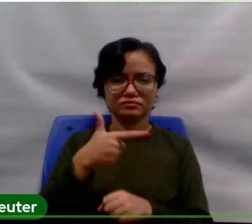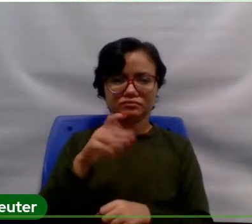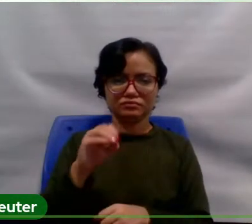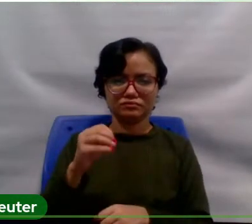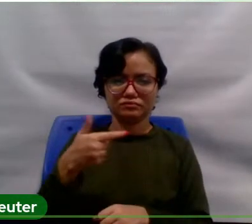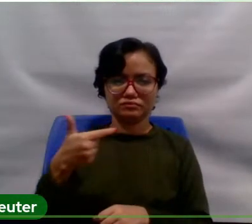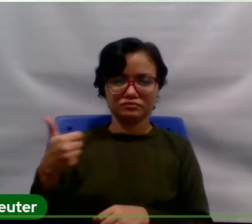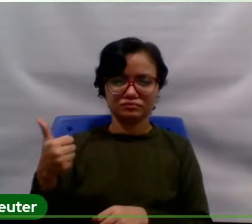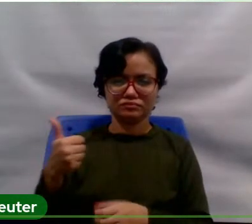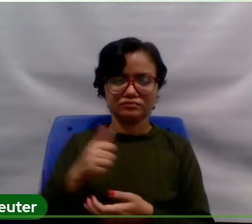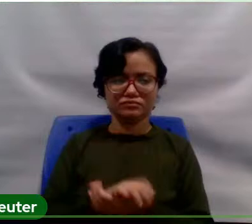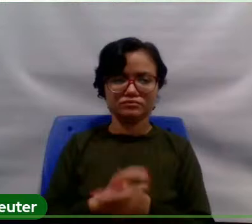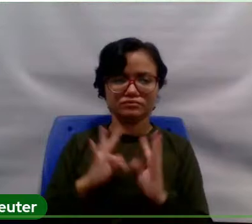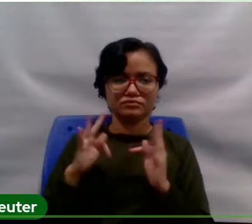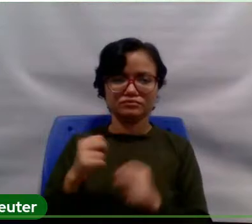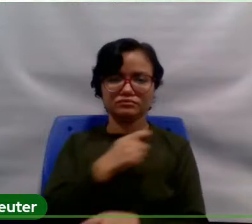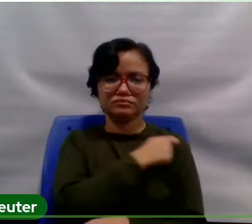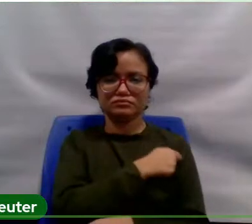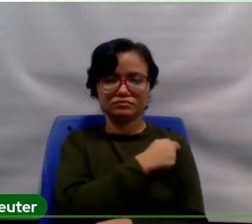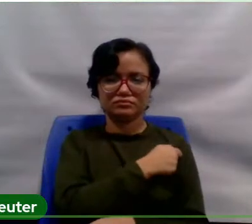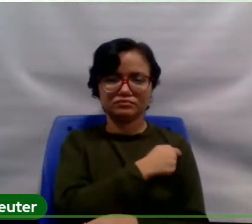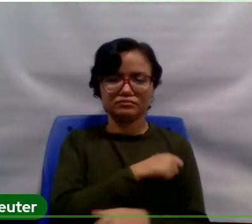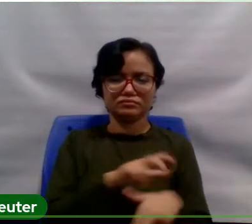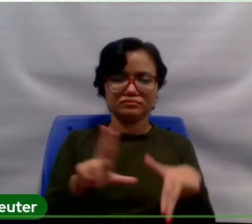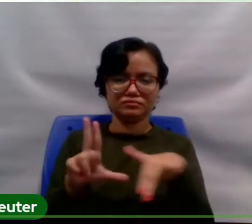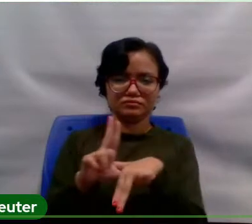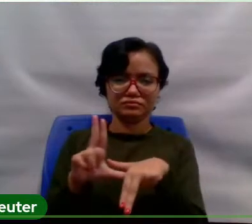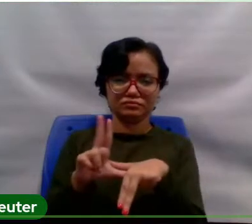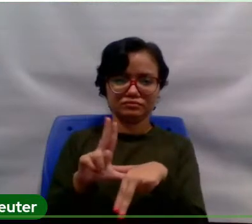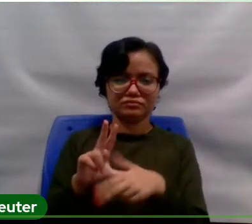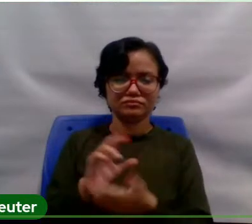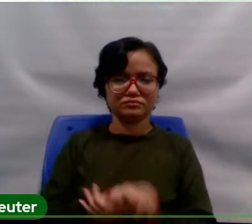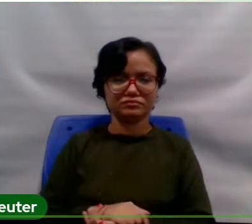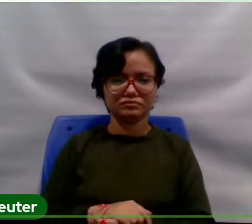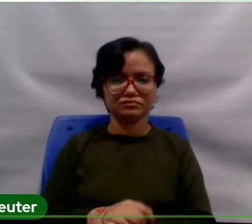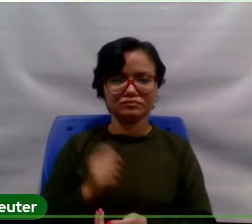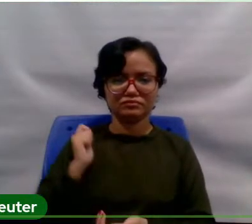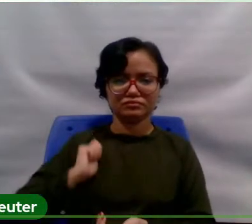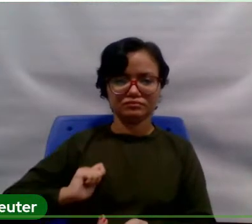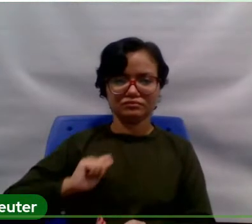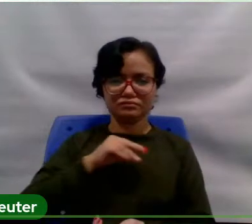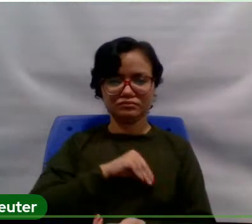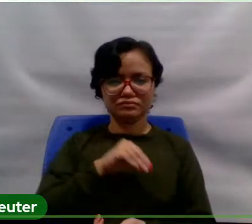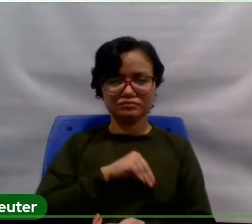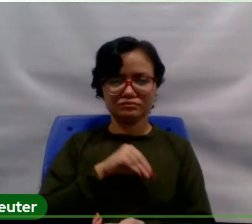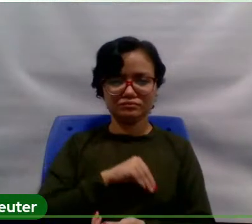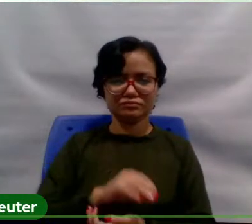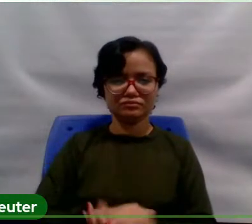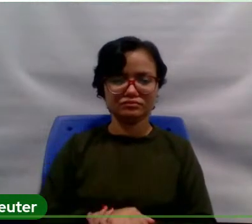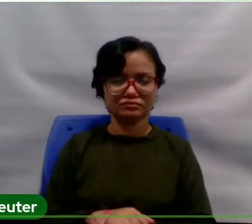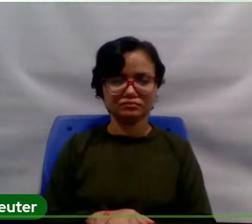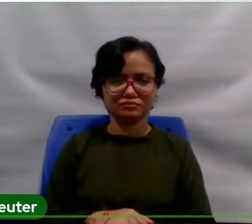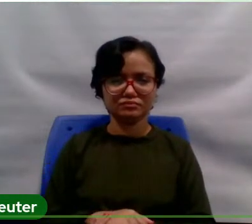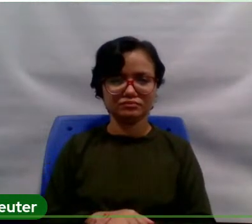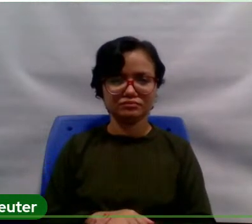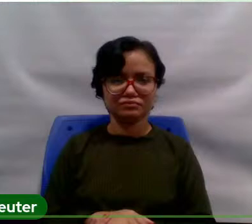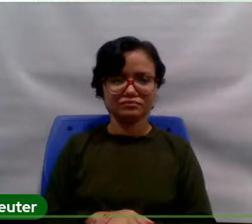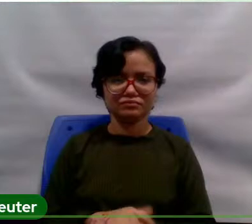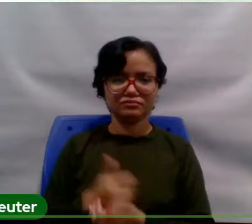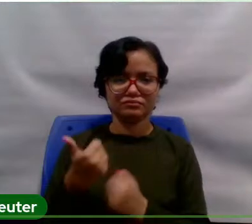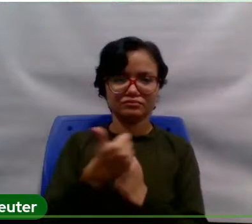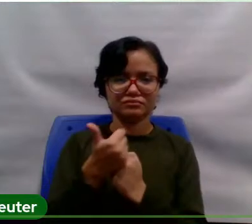todos os alunos da Unifespa com perfil de bolsa, né? Dentro daqueles critérios estabelecidos, estão sendo apoiados.